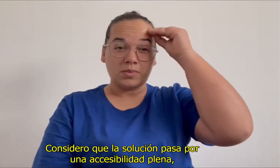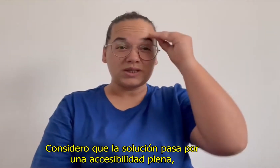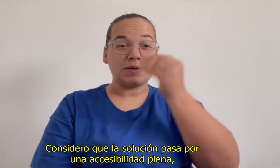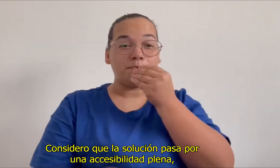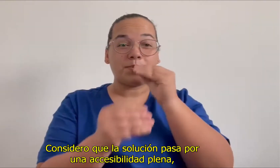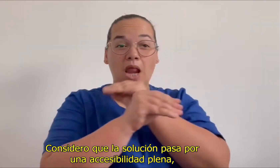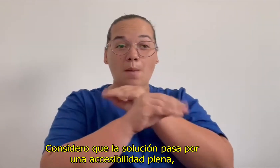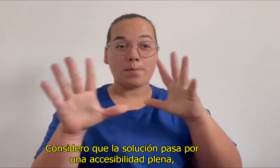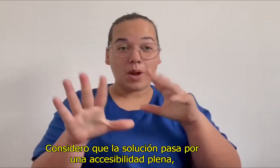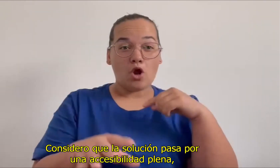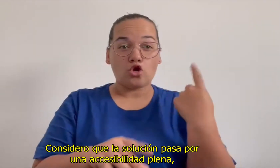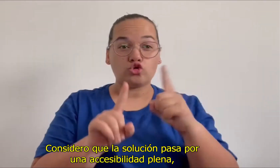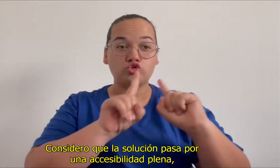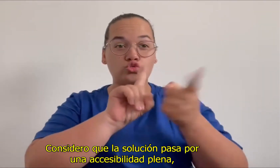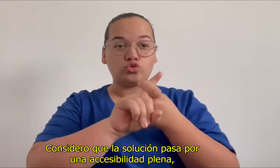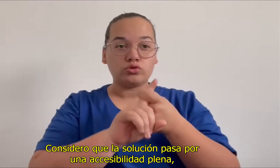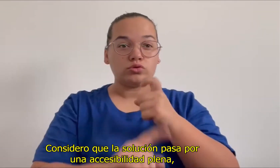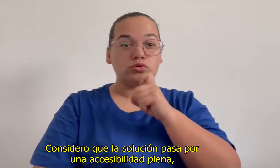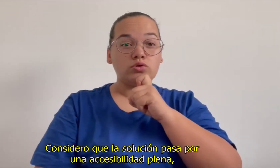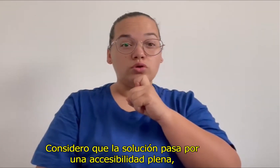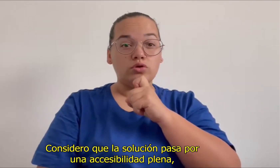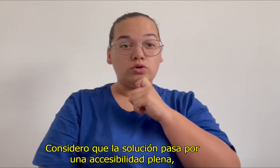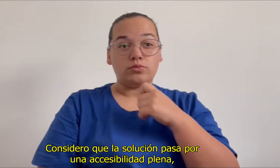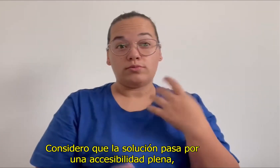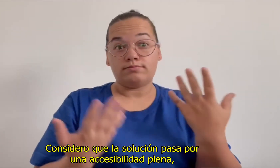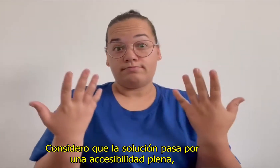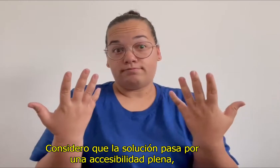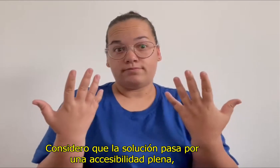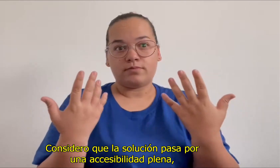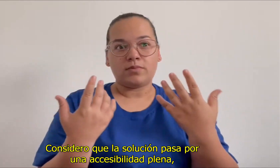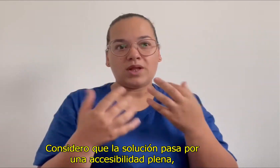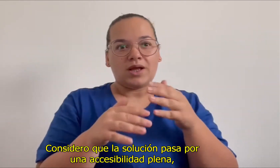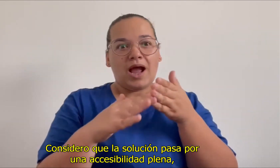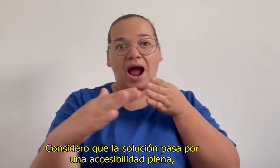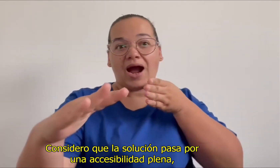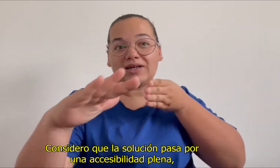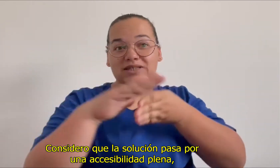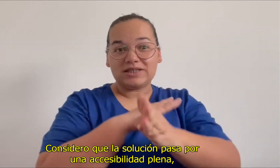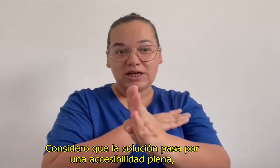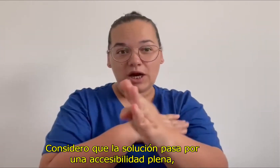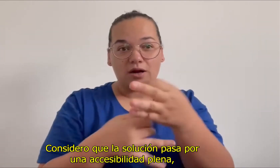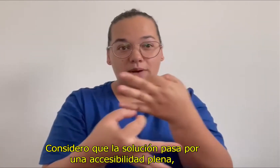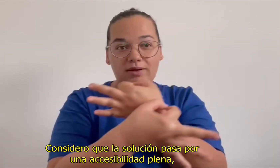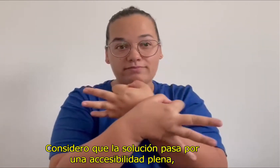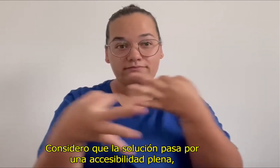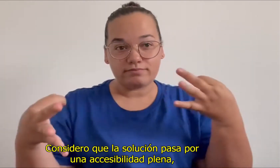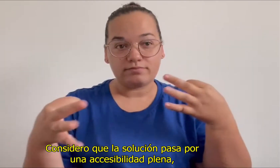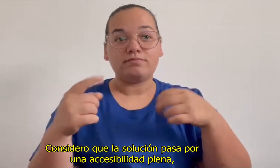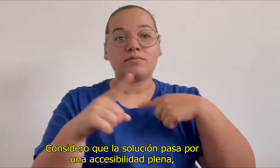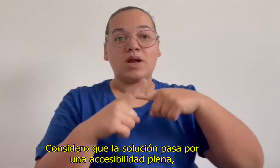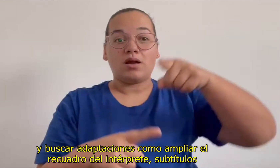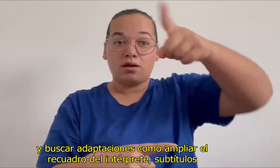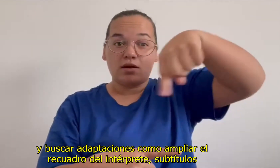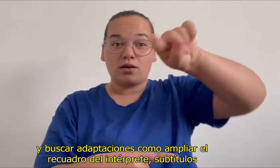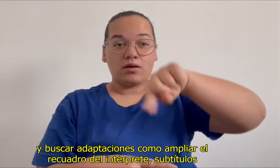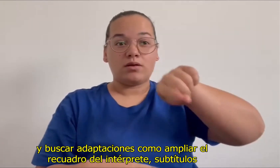Considero que la solución pasa por una accesibilidad plena y buscar